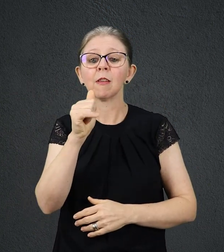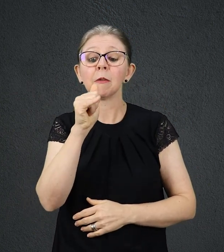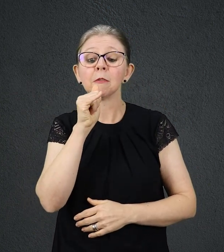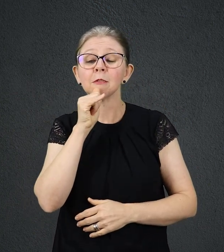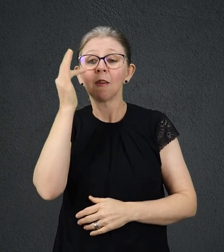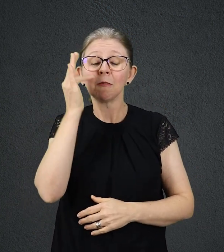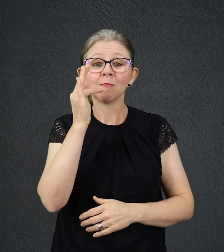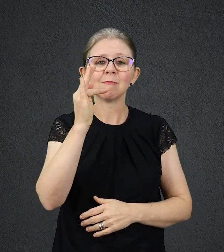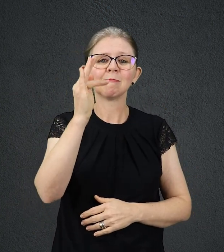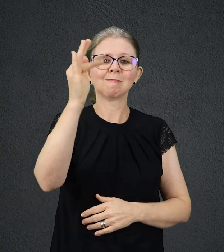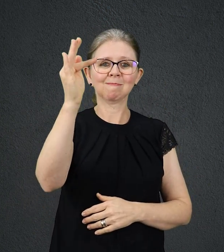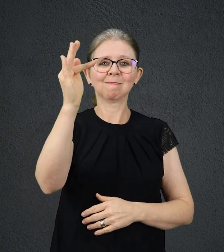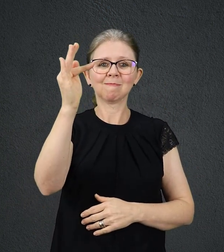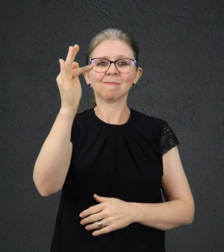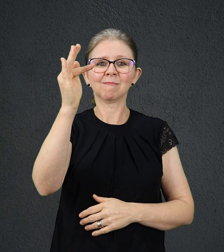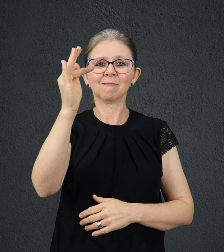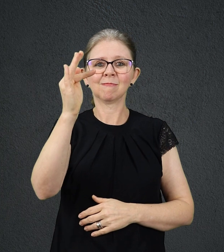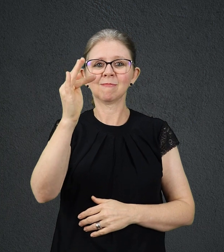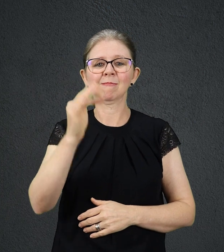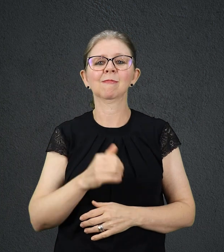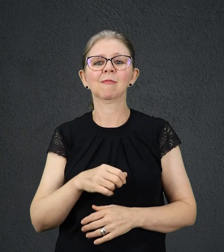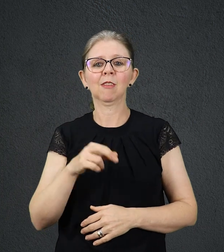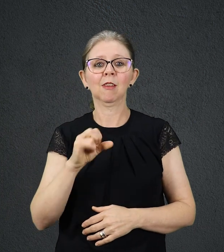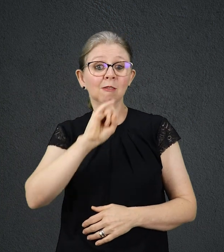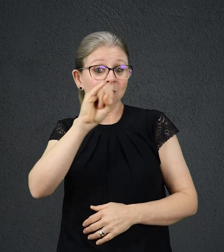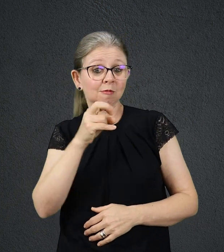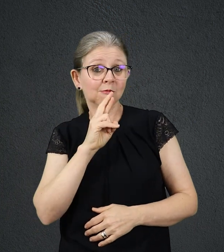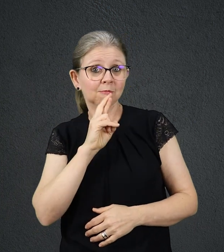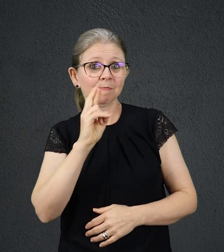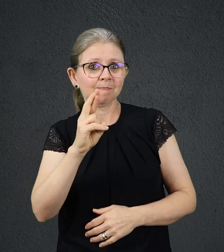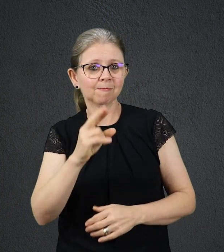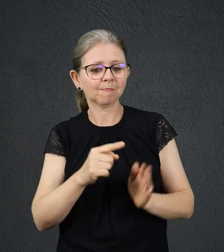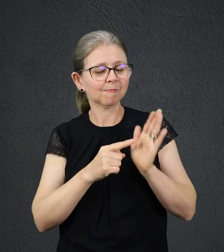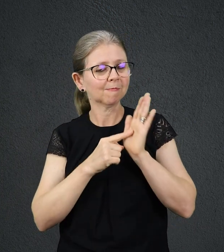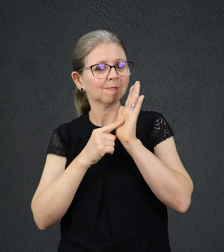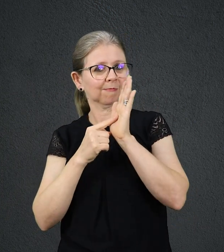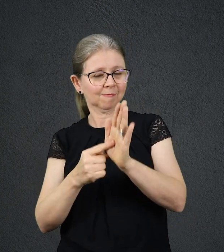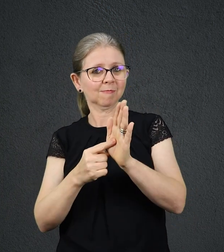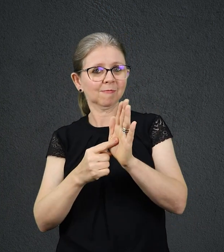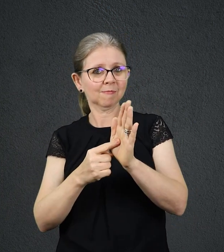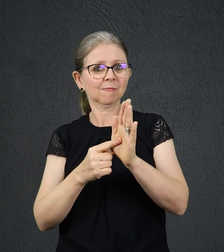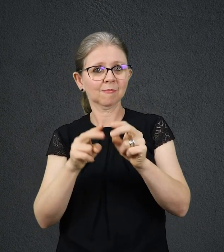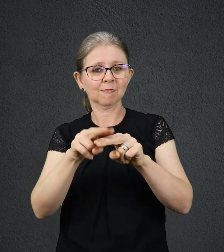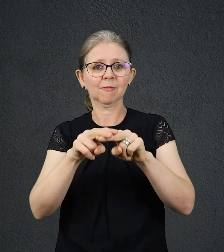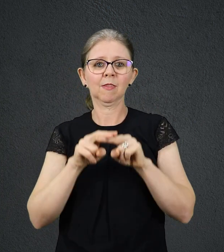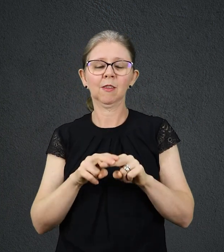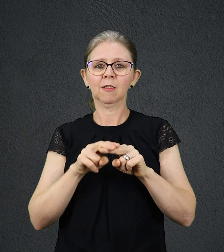o dia de amanhã. A mensagem do profeta Jeremias é exatamente para a gente assim. Ele estava